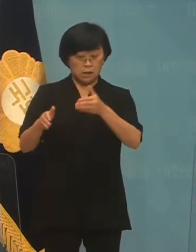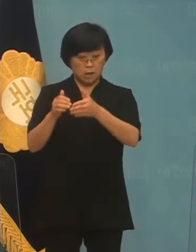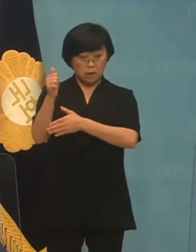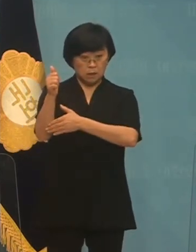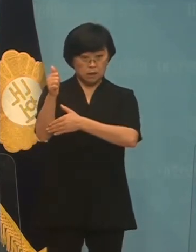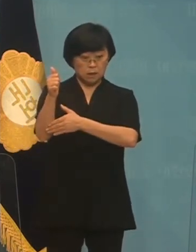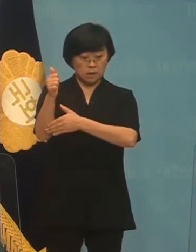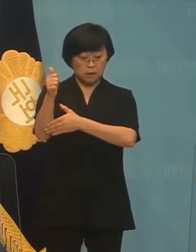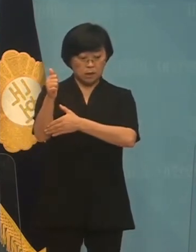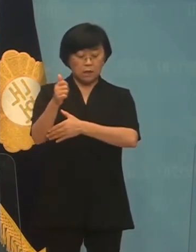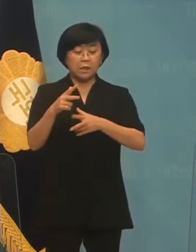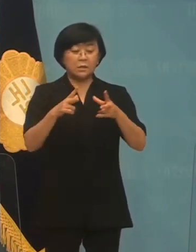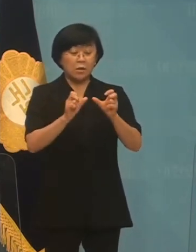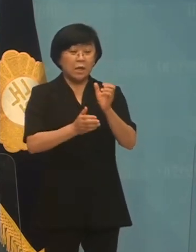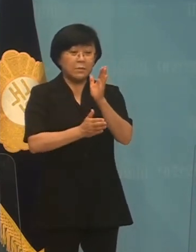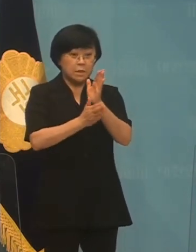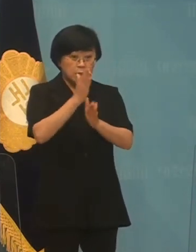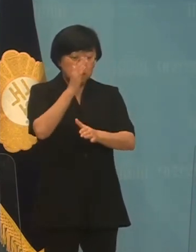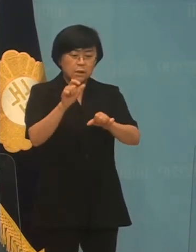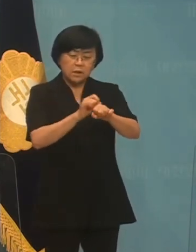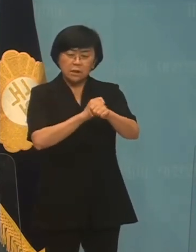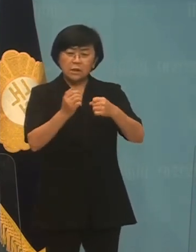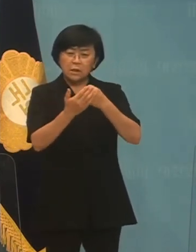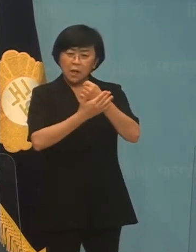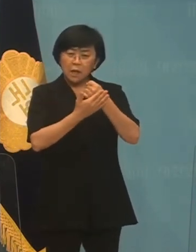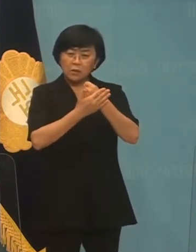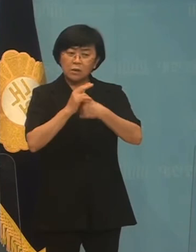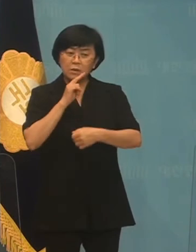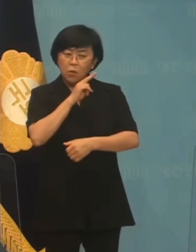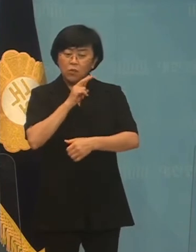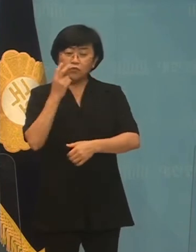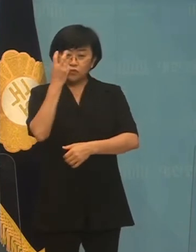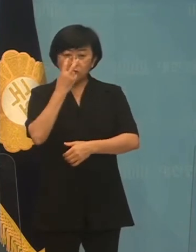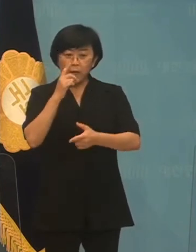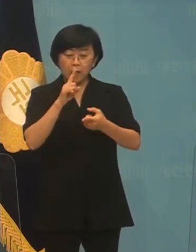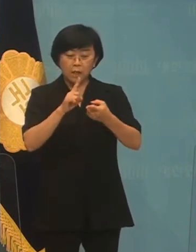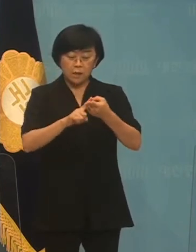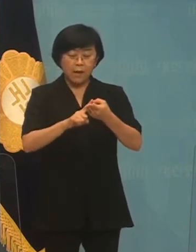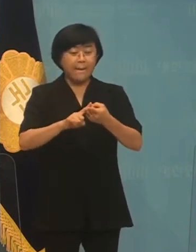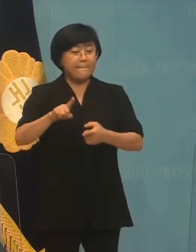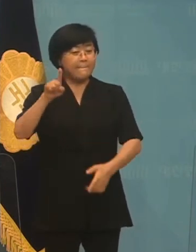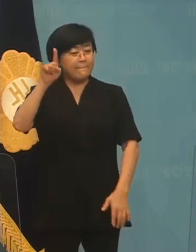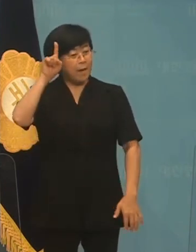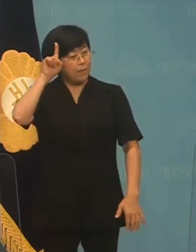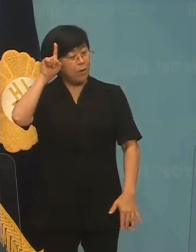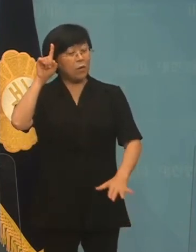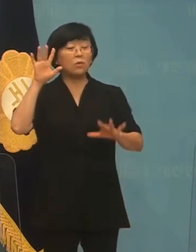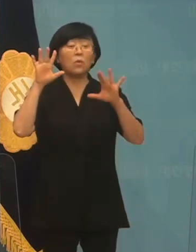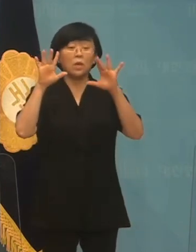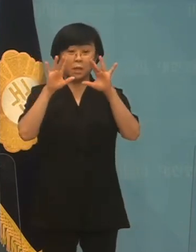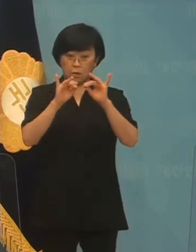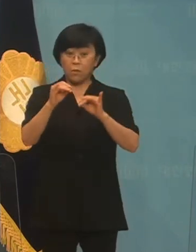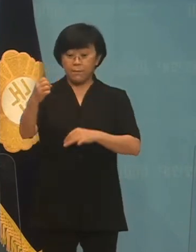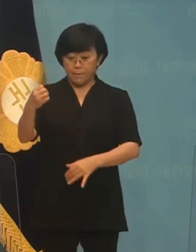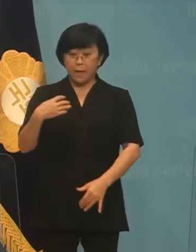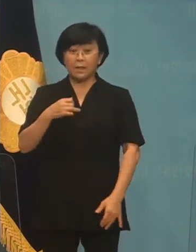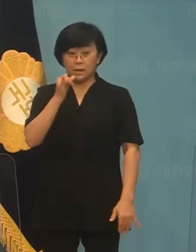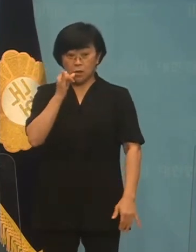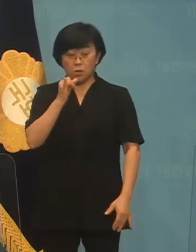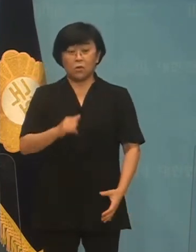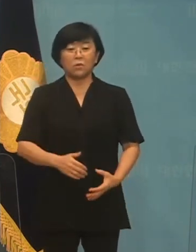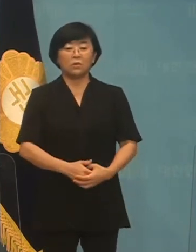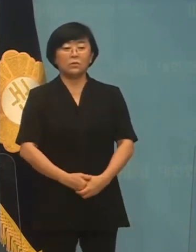대장동 개발사업 특혜 의혹 수사 요구에 대해 100% 동의한다고 말한 바 있습니다.